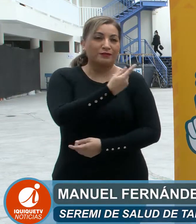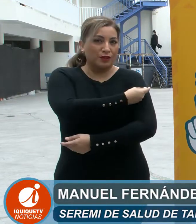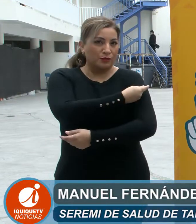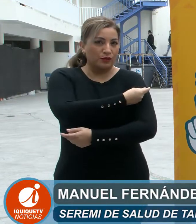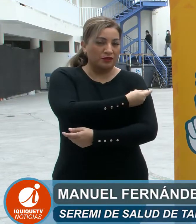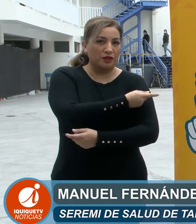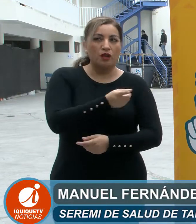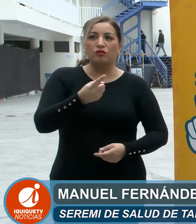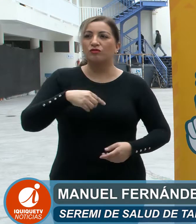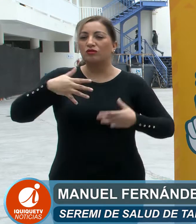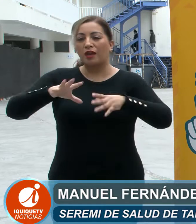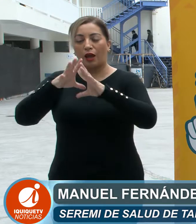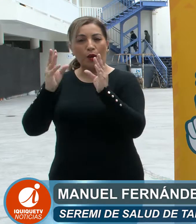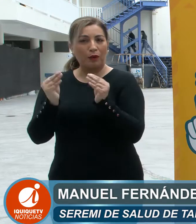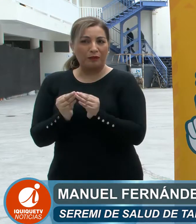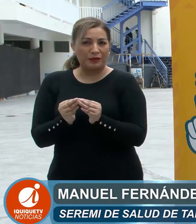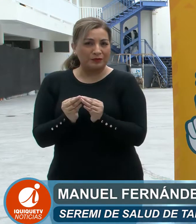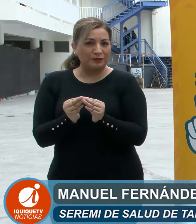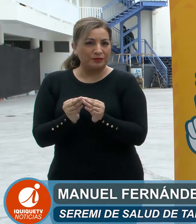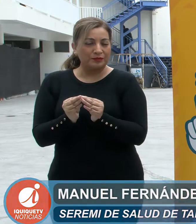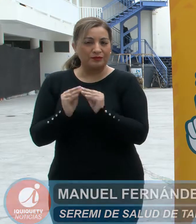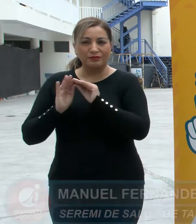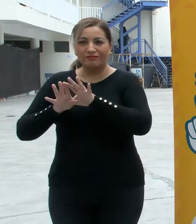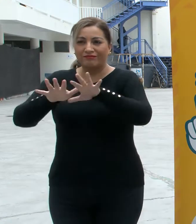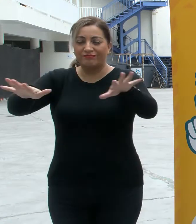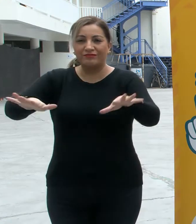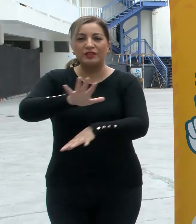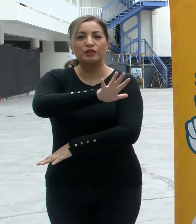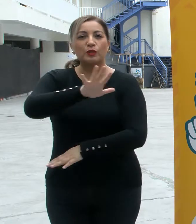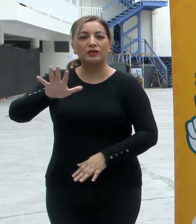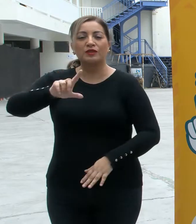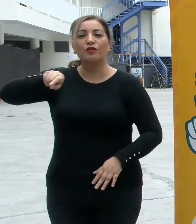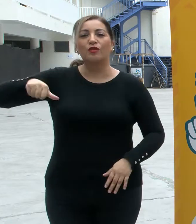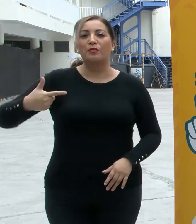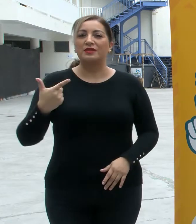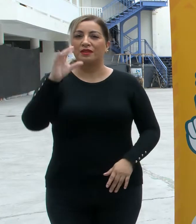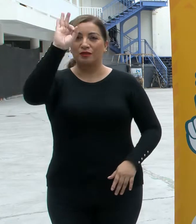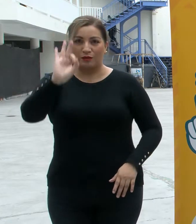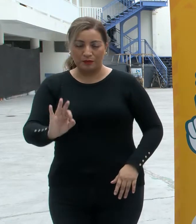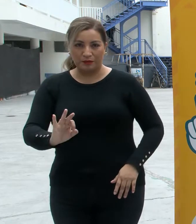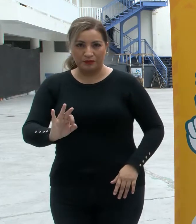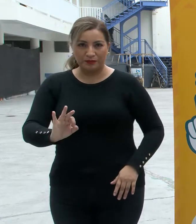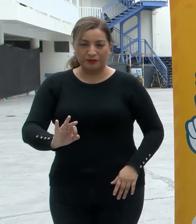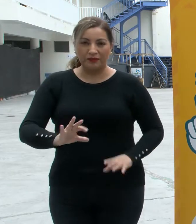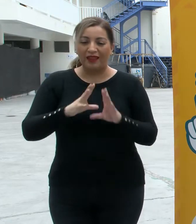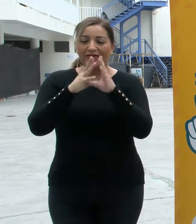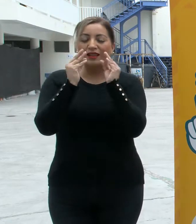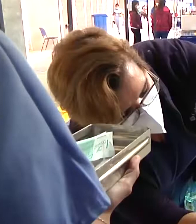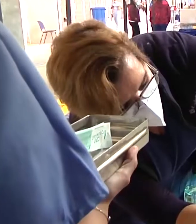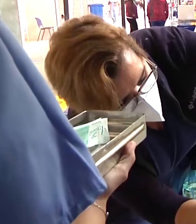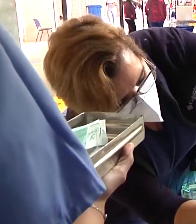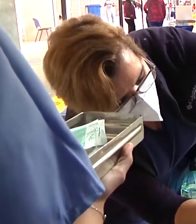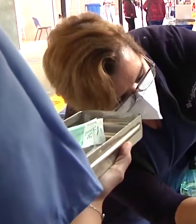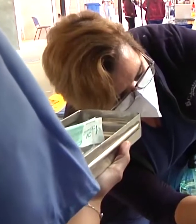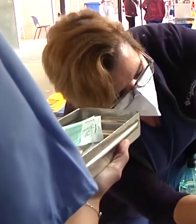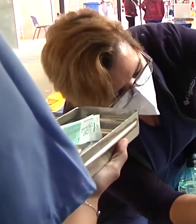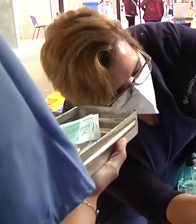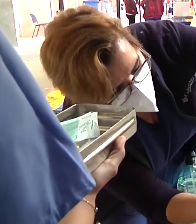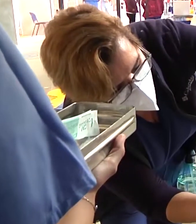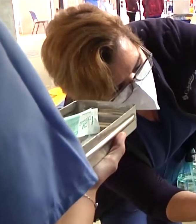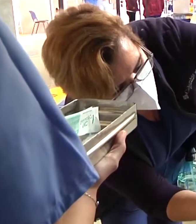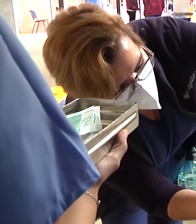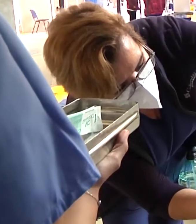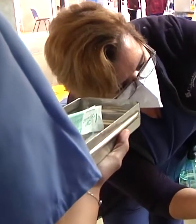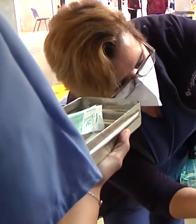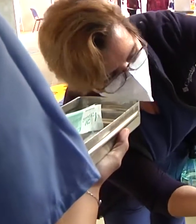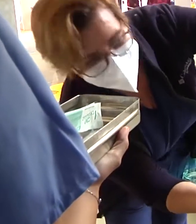y hemos completado o tenemos una cobertura de 55,7% del total de las personas que deben recibir su